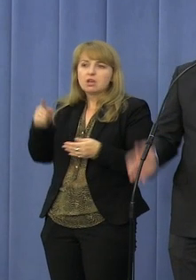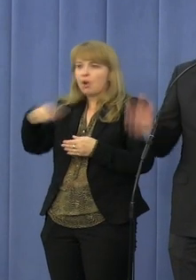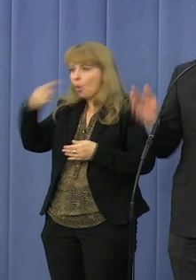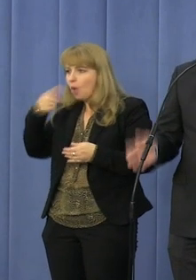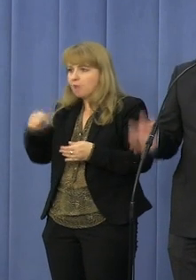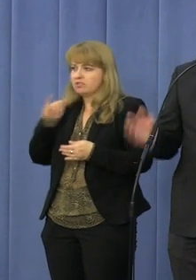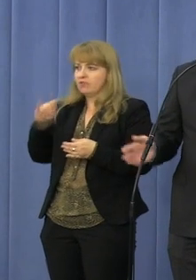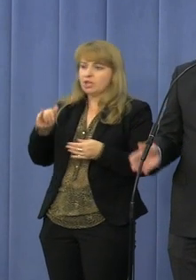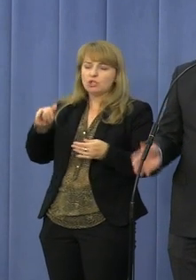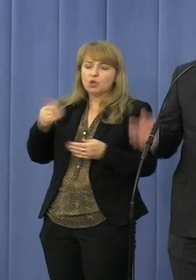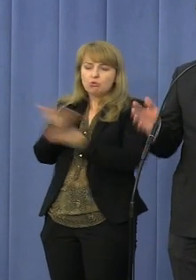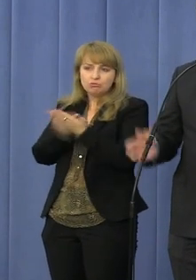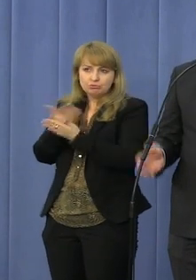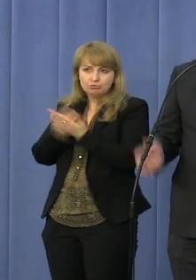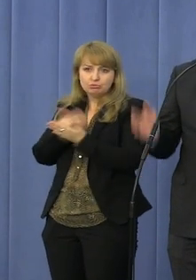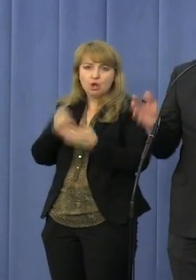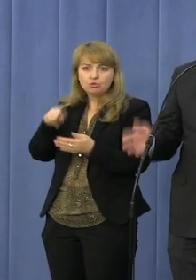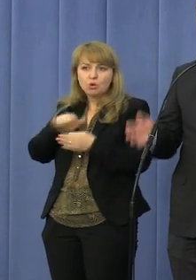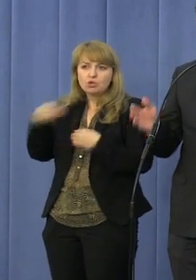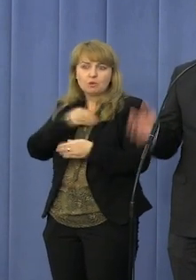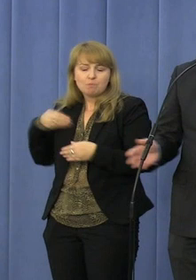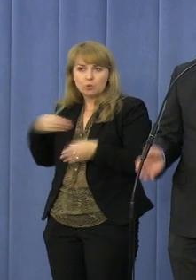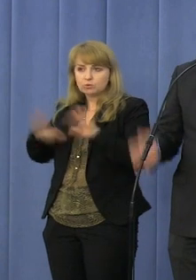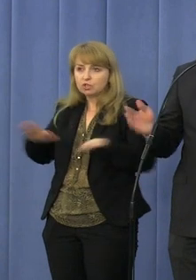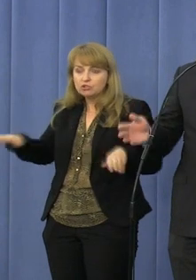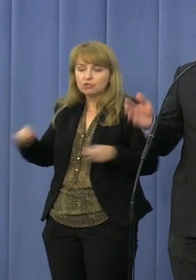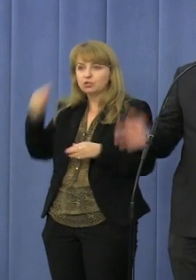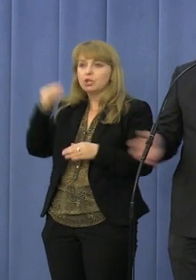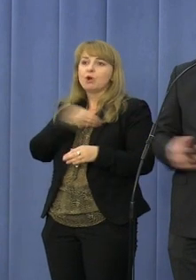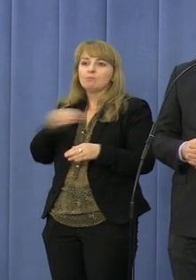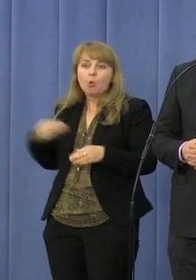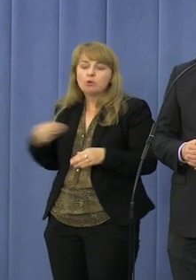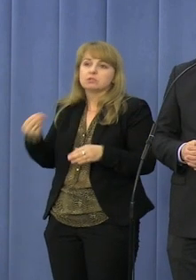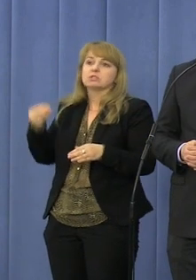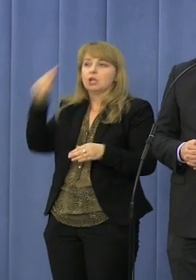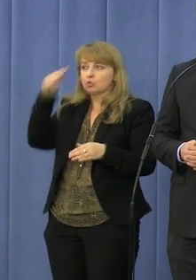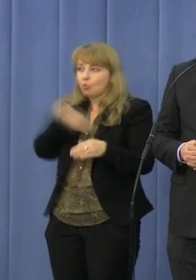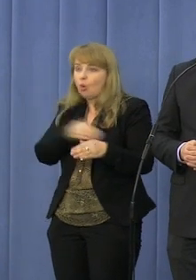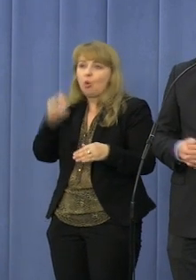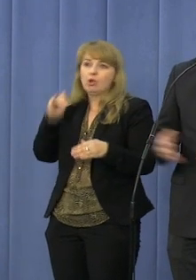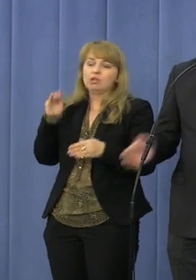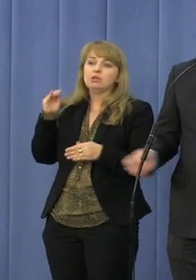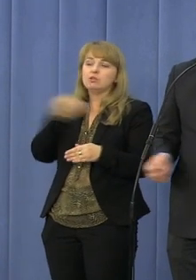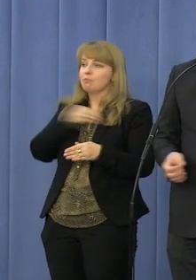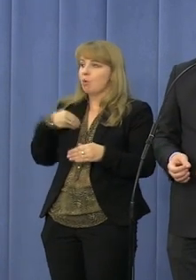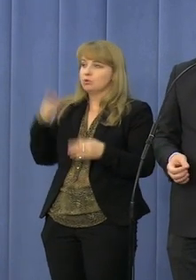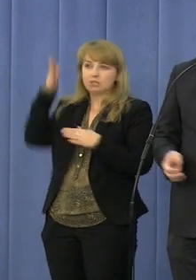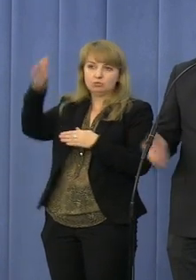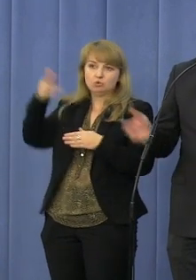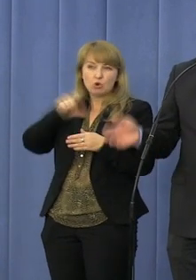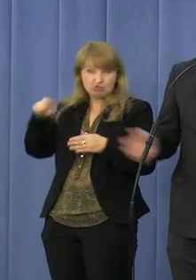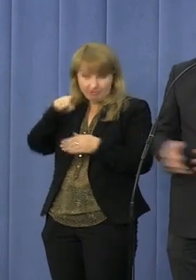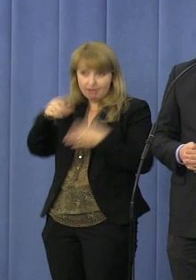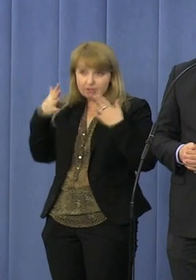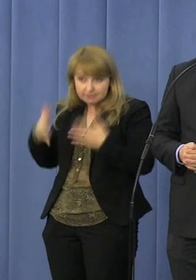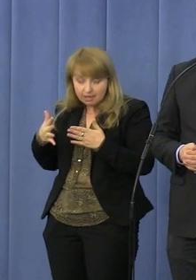cynizmu. Tu chodzi o polskie dzieci, o polskie szkoły i o polską przyszłość. Czy chce pan znowu, żebyśmy mieli kolejną falę emigracji